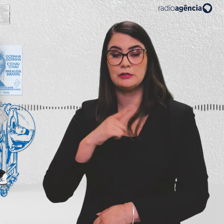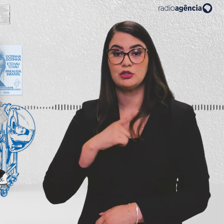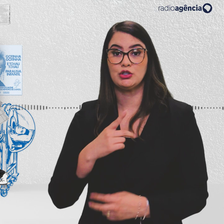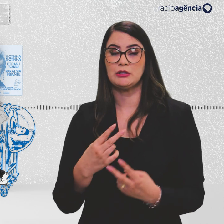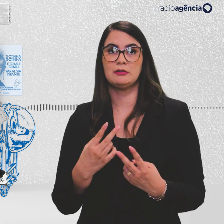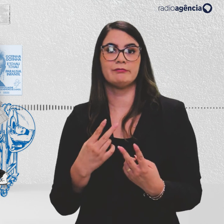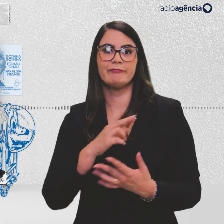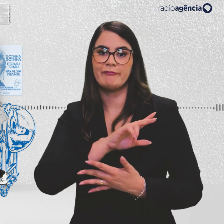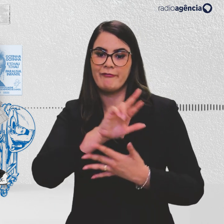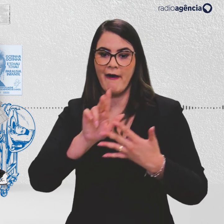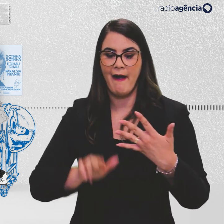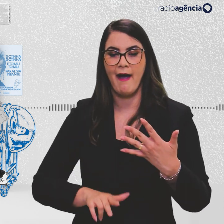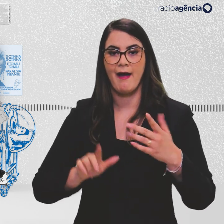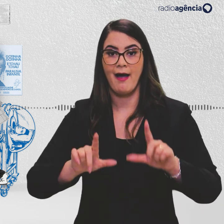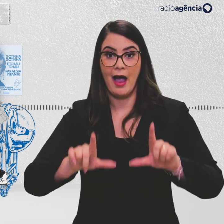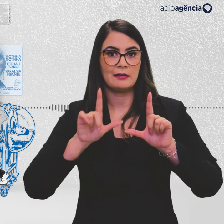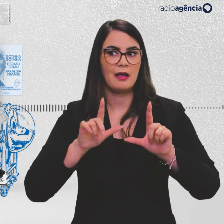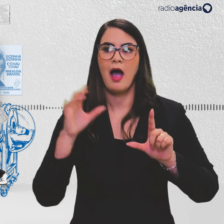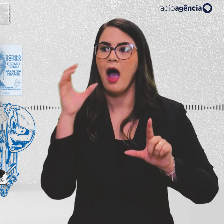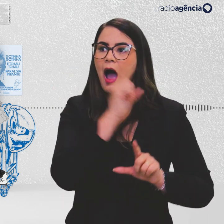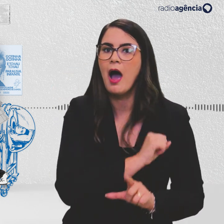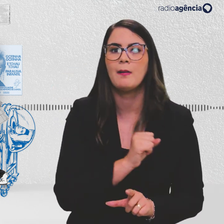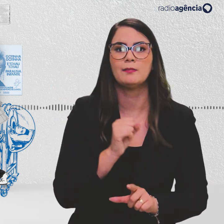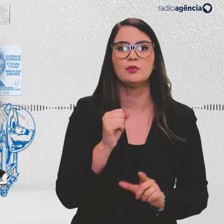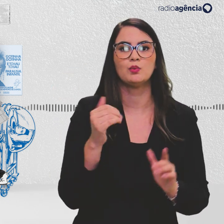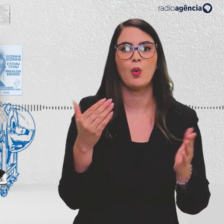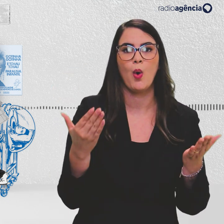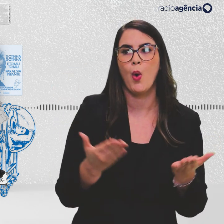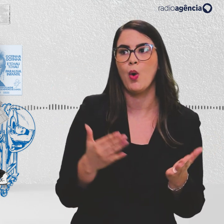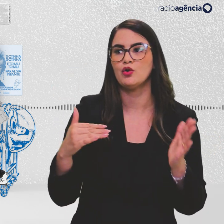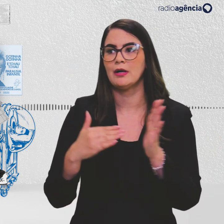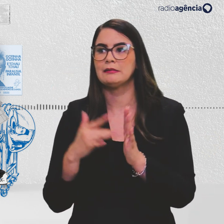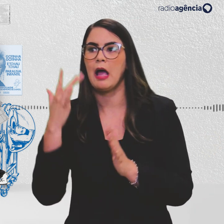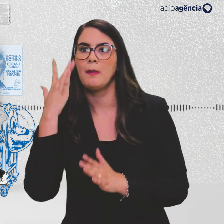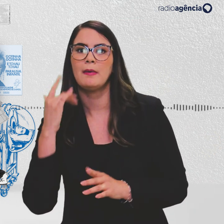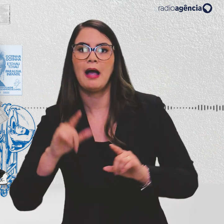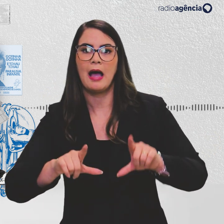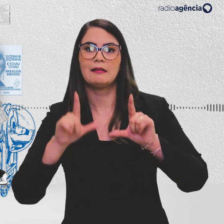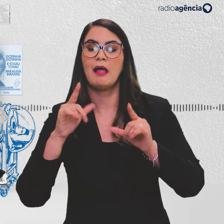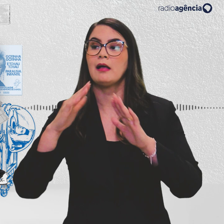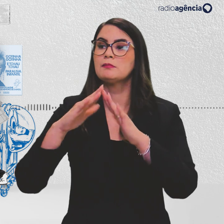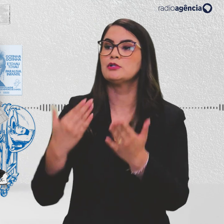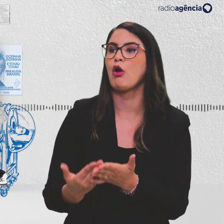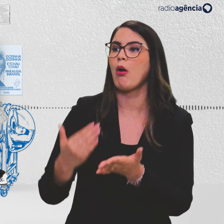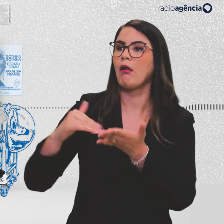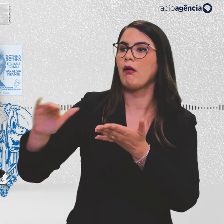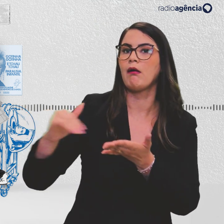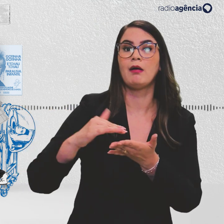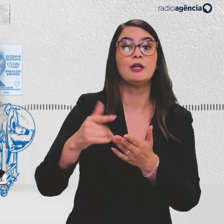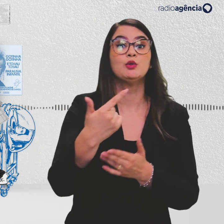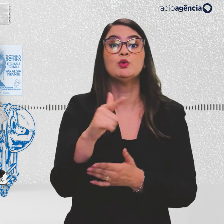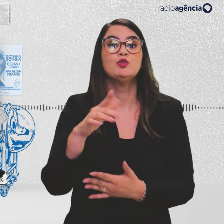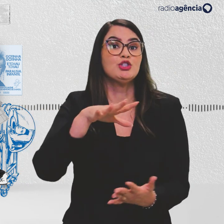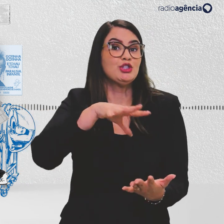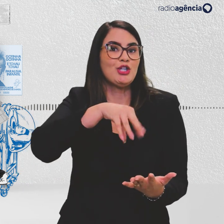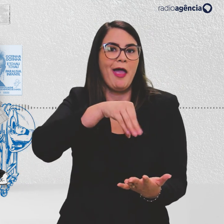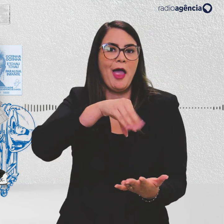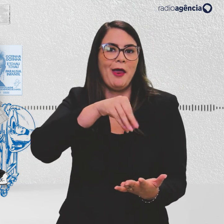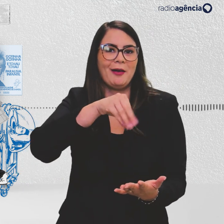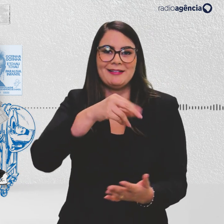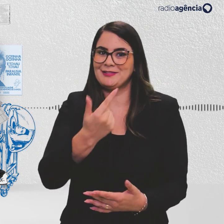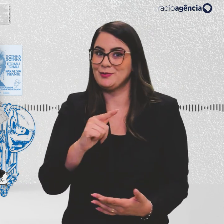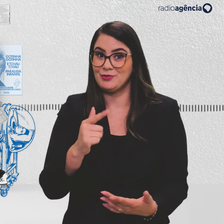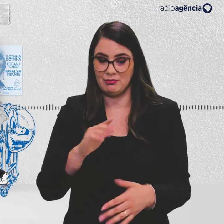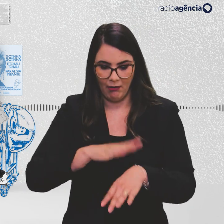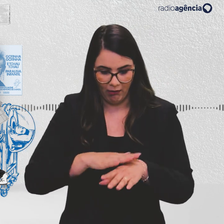grande de cartaz, assim, de hoje para amanhã, fazer uma vacinação na escola tal. E nessa época não tinha xerox, Xerox era uma coisa